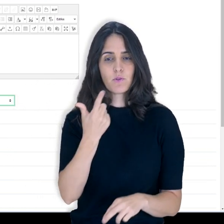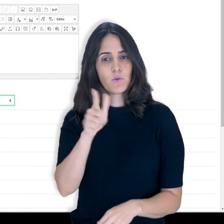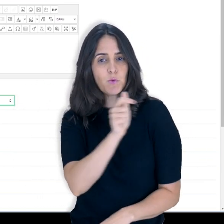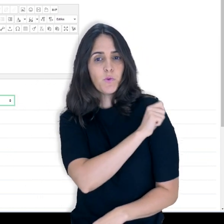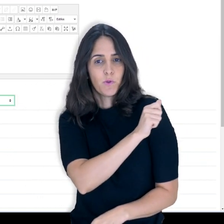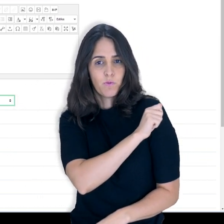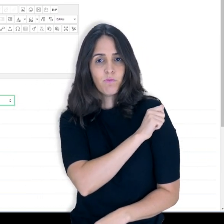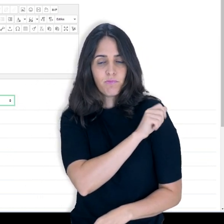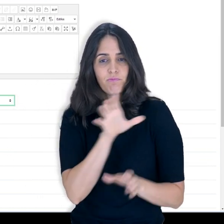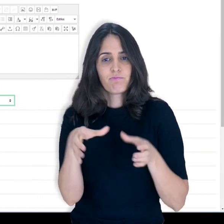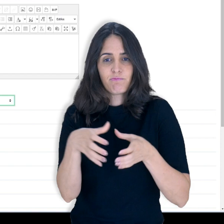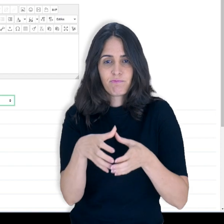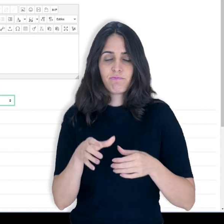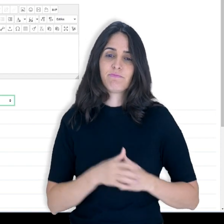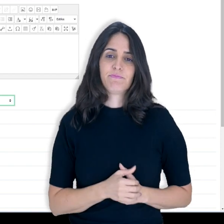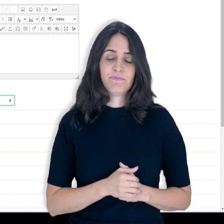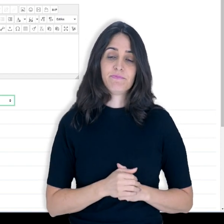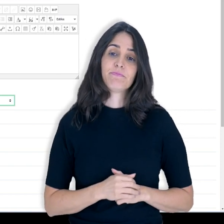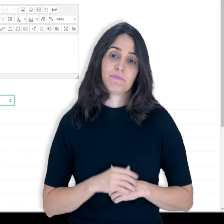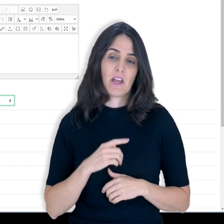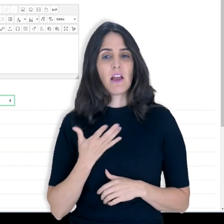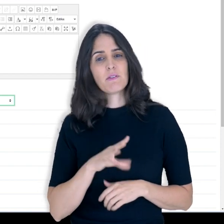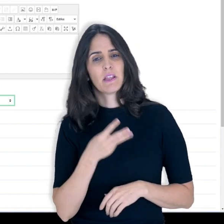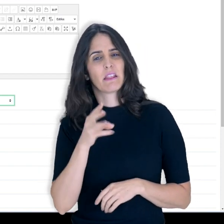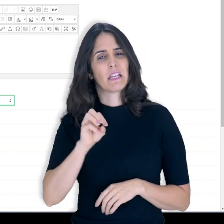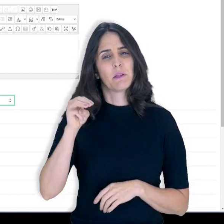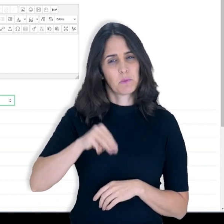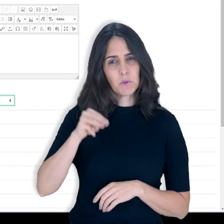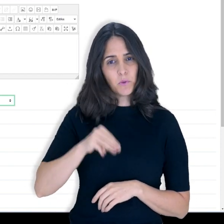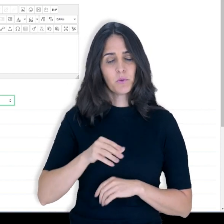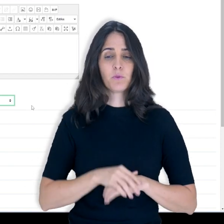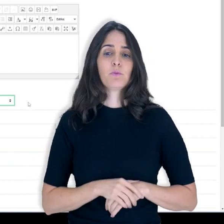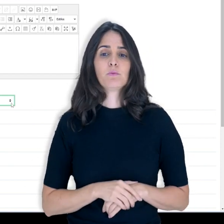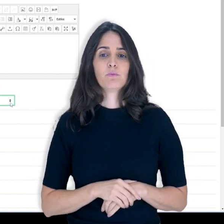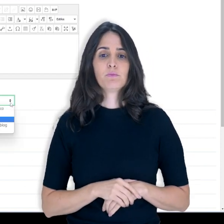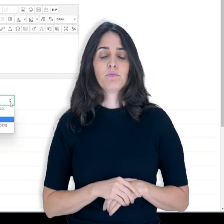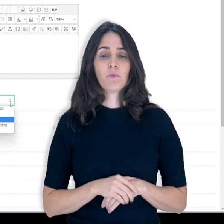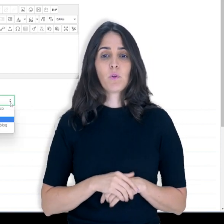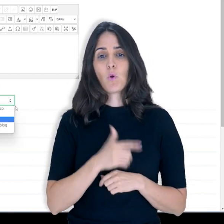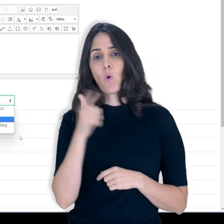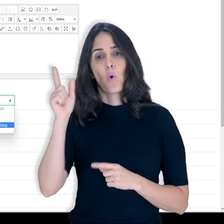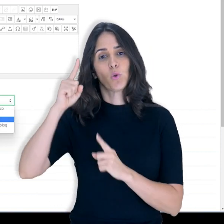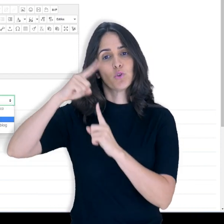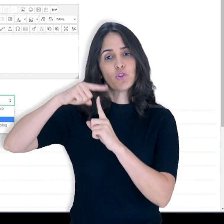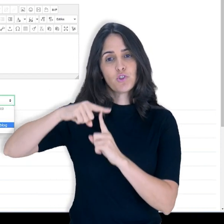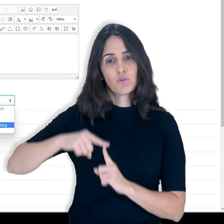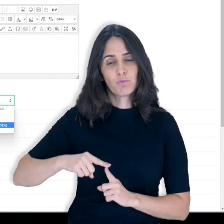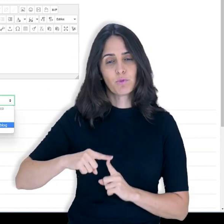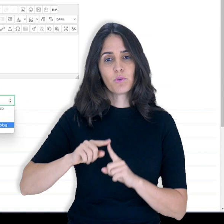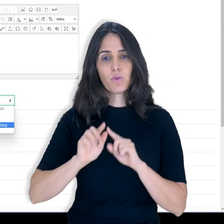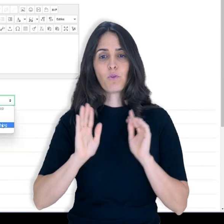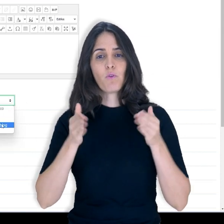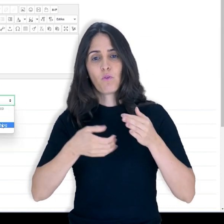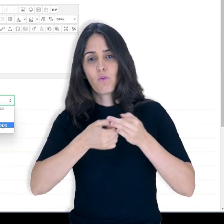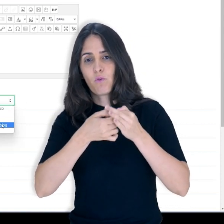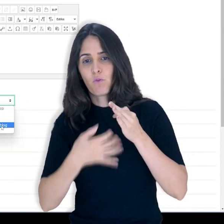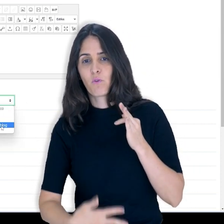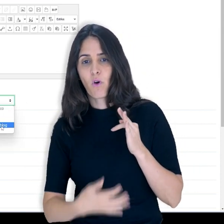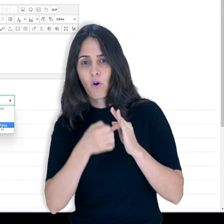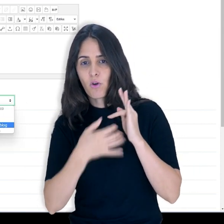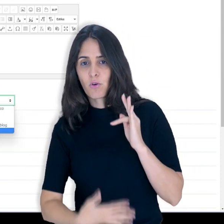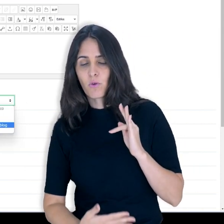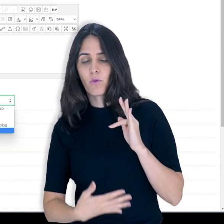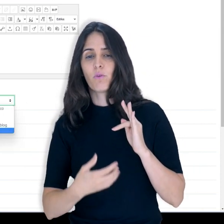visualizar as respostas dos colegas. Geralmente, 30 minutos. Os demais fóruns, exibidos num